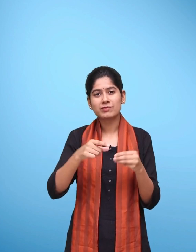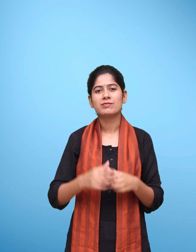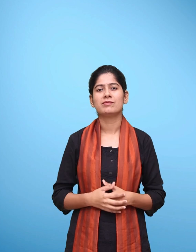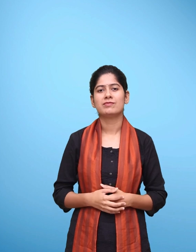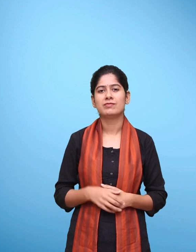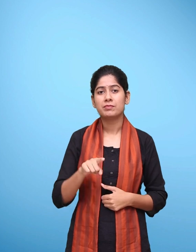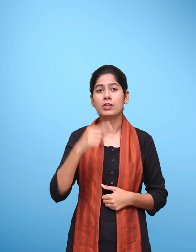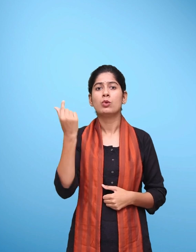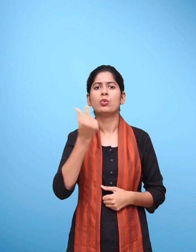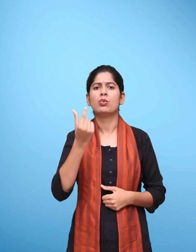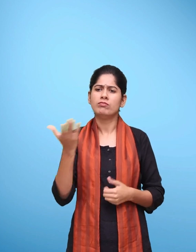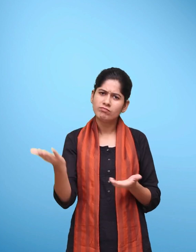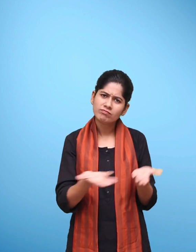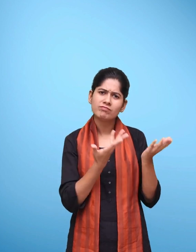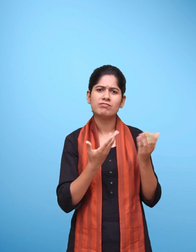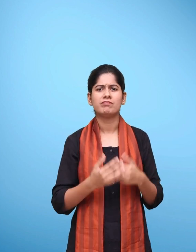सामगरी प्राप्त करें